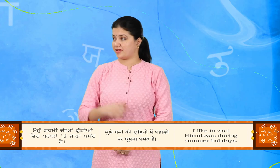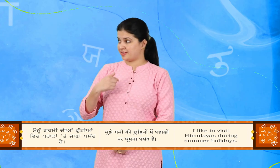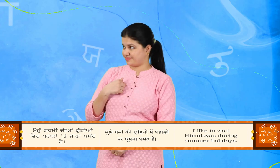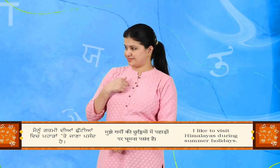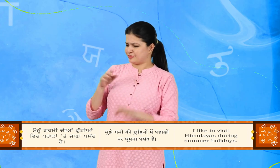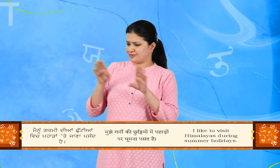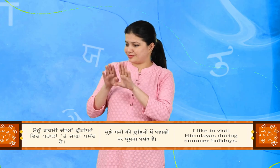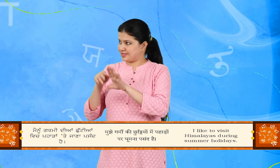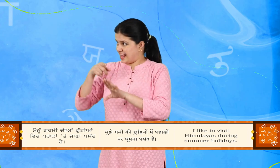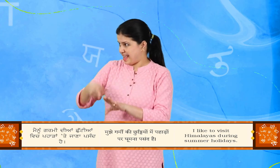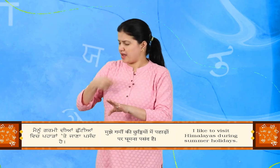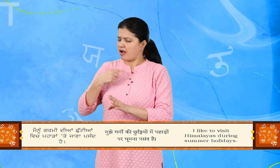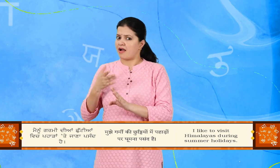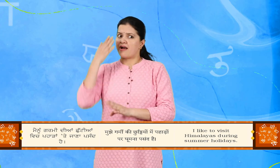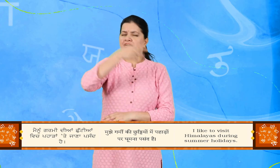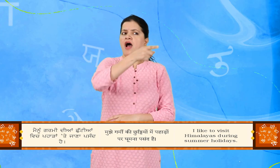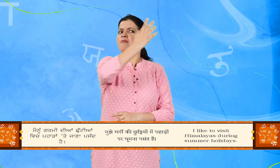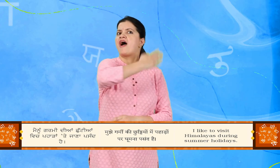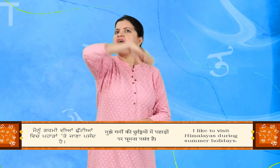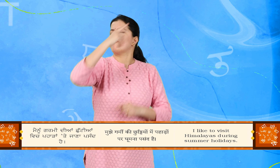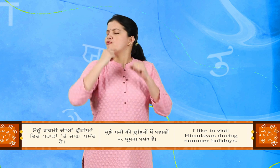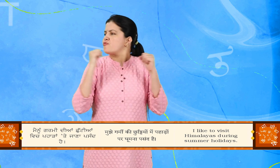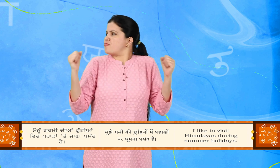मैंनू गर्मी दिया छुटियां विच पहाडा ते जाना पसंद है.